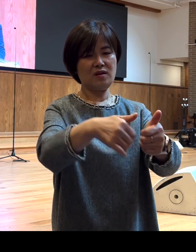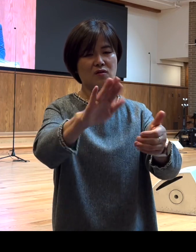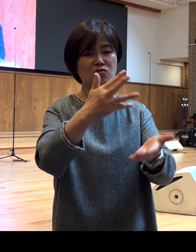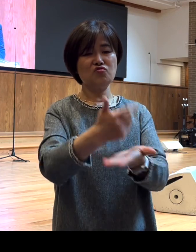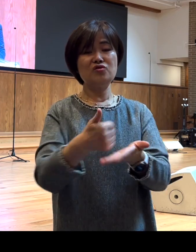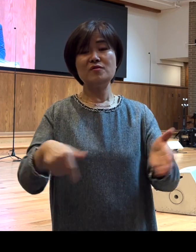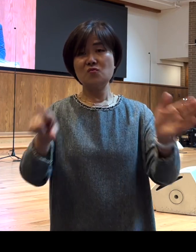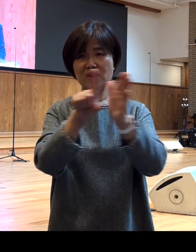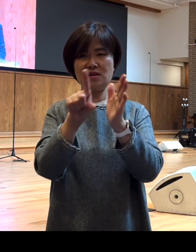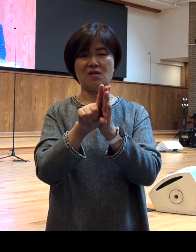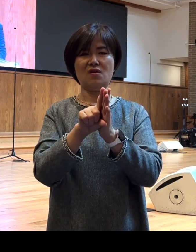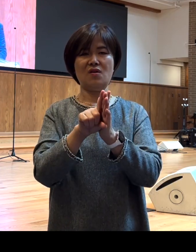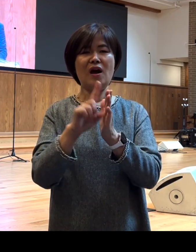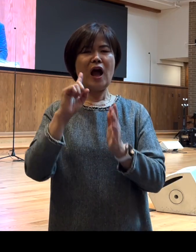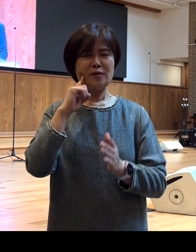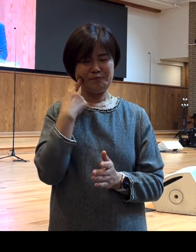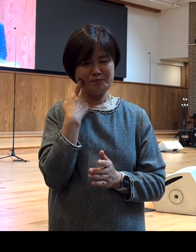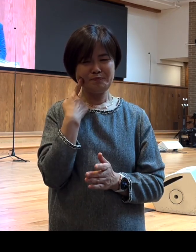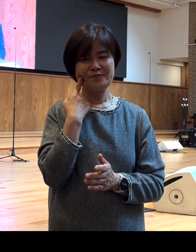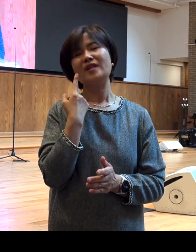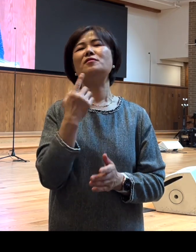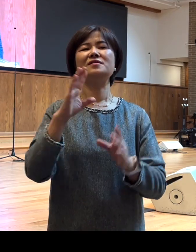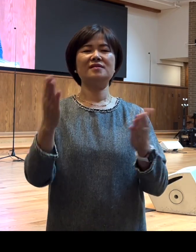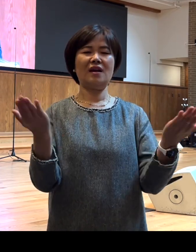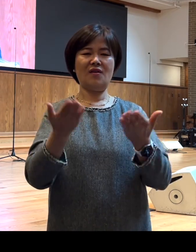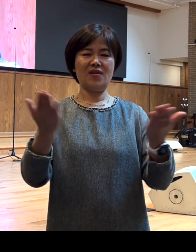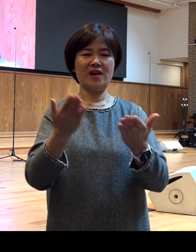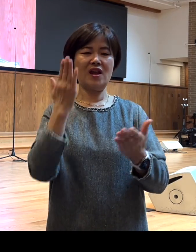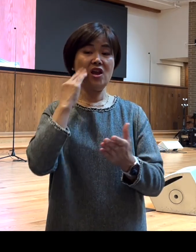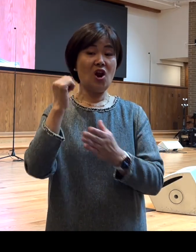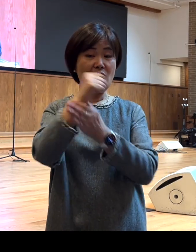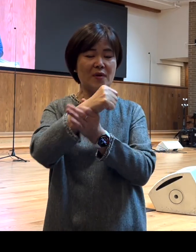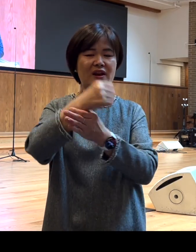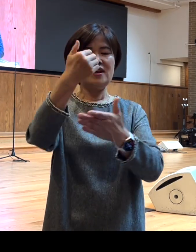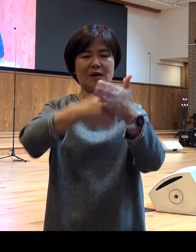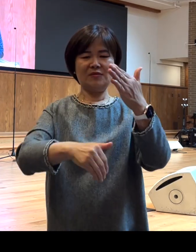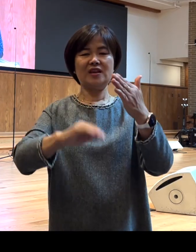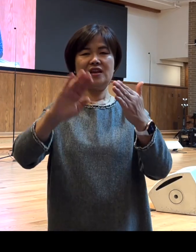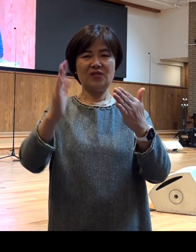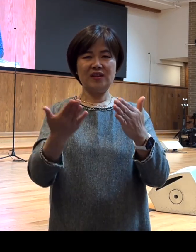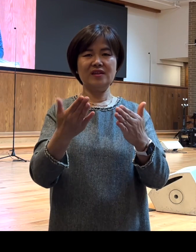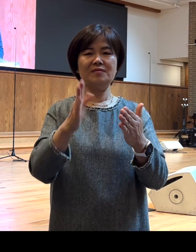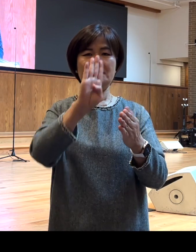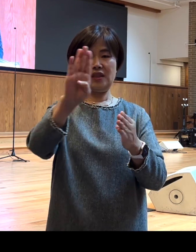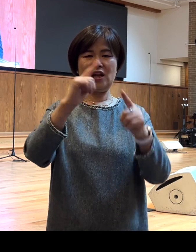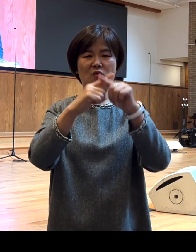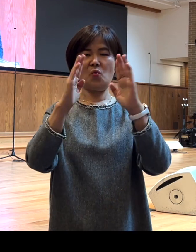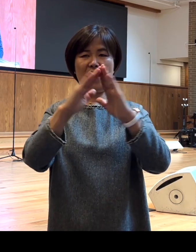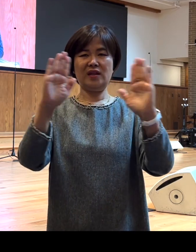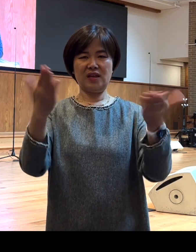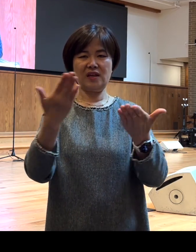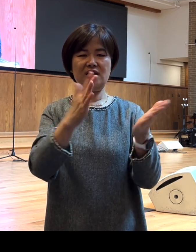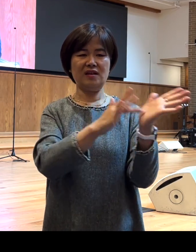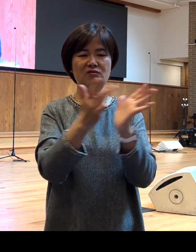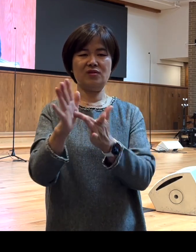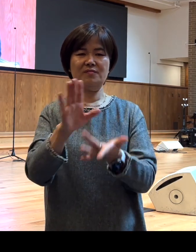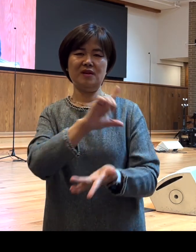우리가 아름다운 사역의 열매를 남기는 그런 베델교회 될 수 있기를 예수 그리스도의 이름으로 간절히